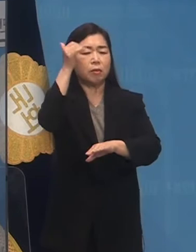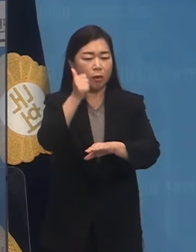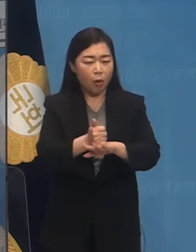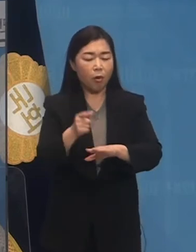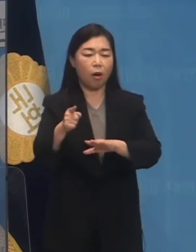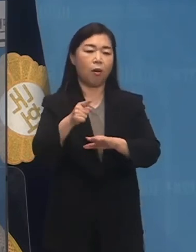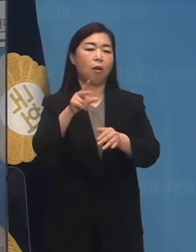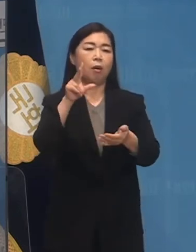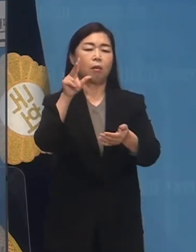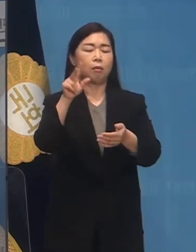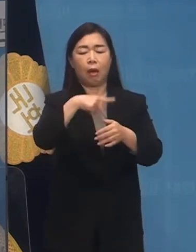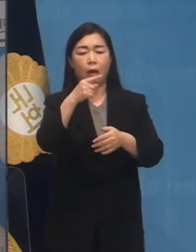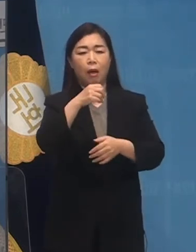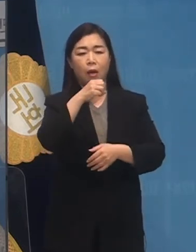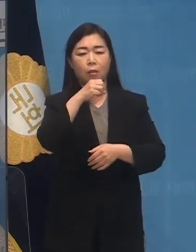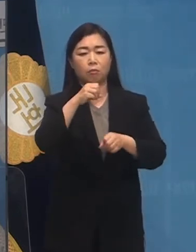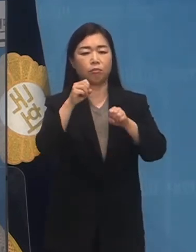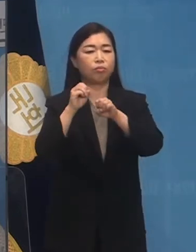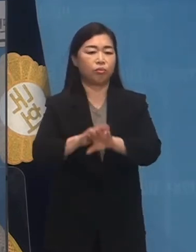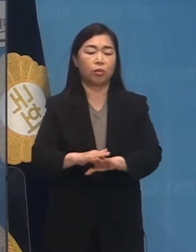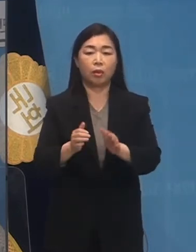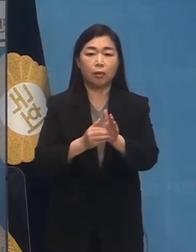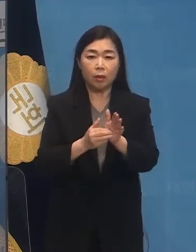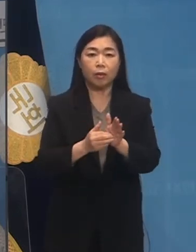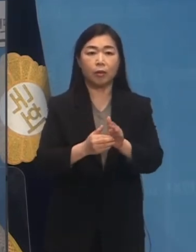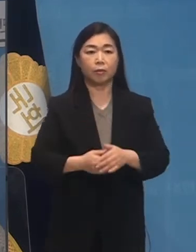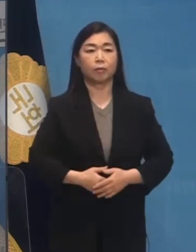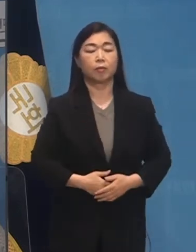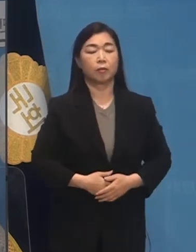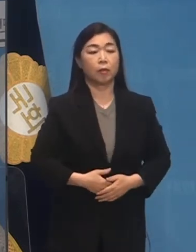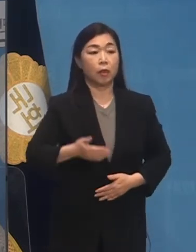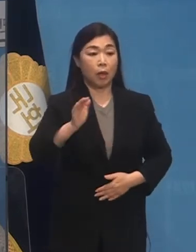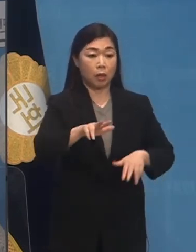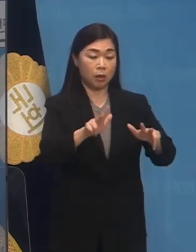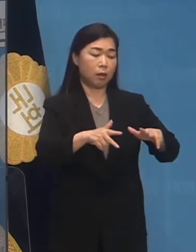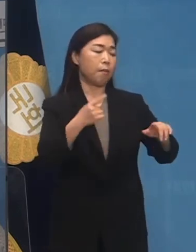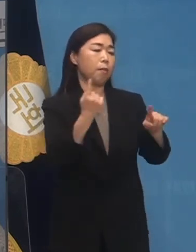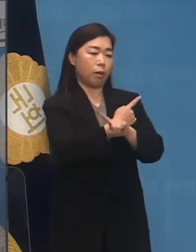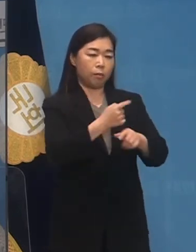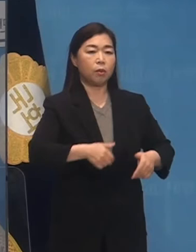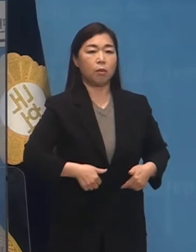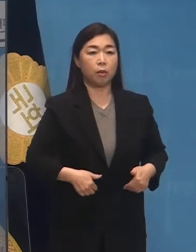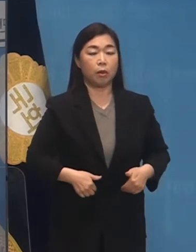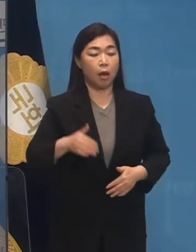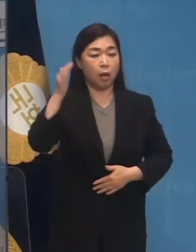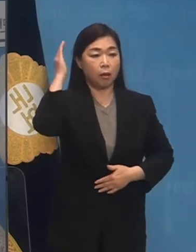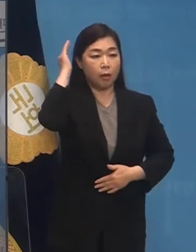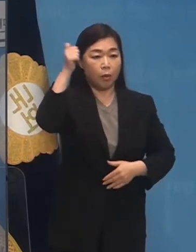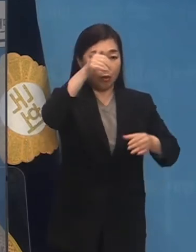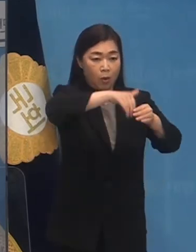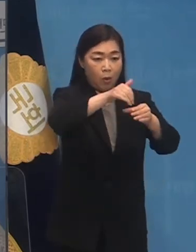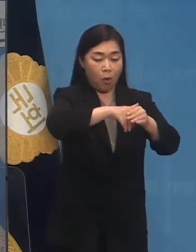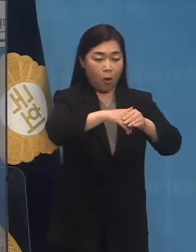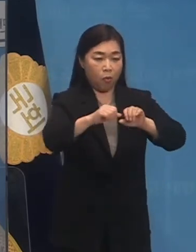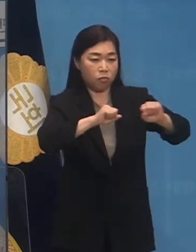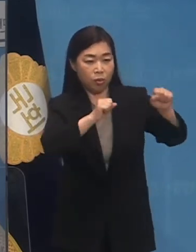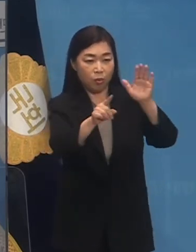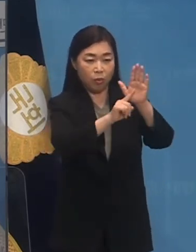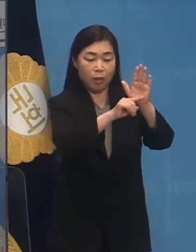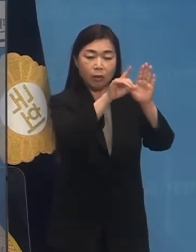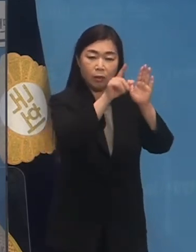흩어졌습니다. 이번에는 반란합니다. 대선 기간 후보 당대표가 약속한